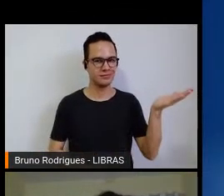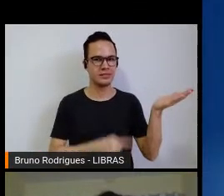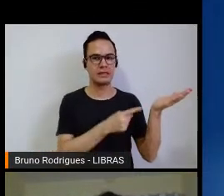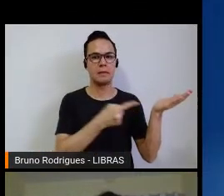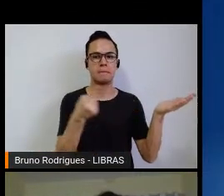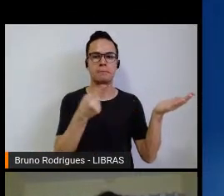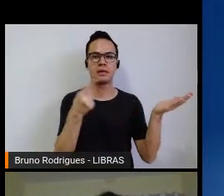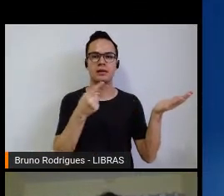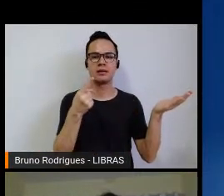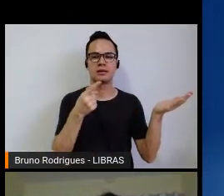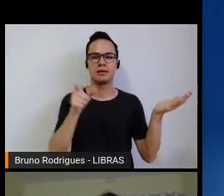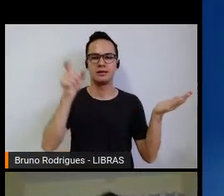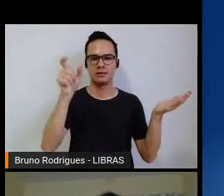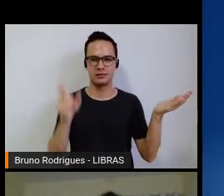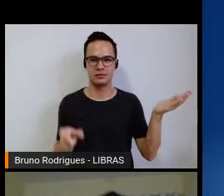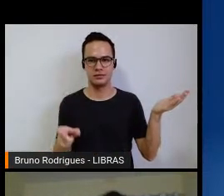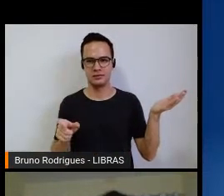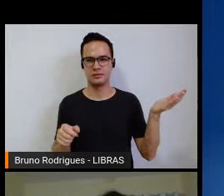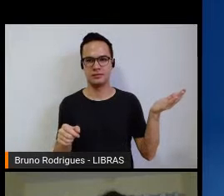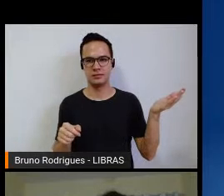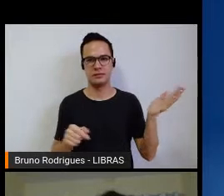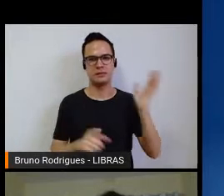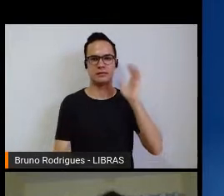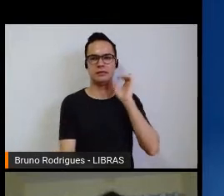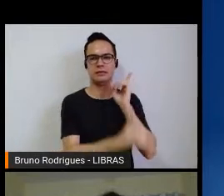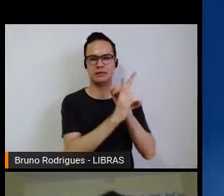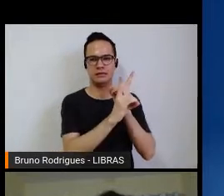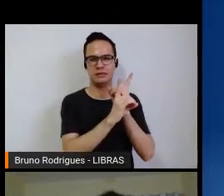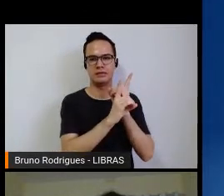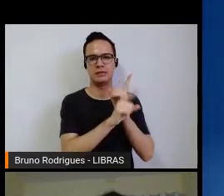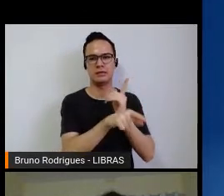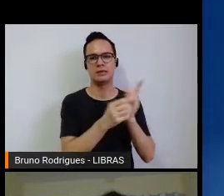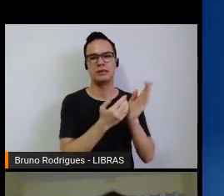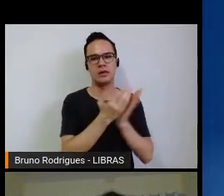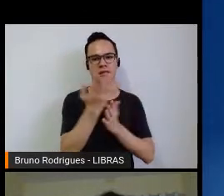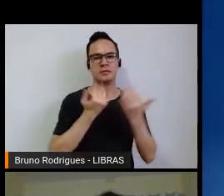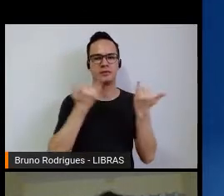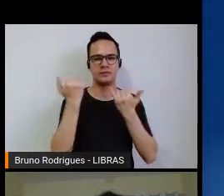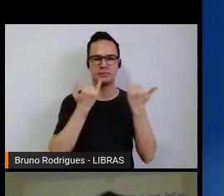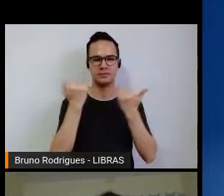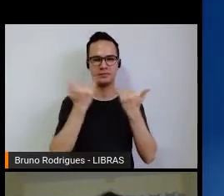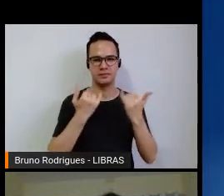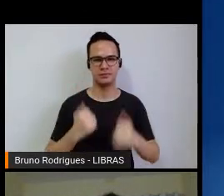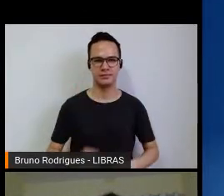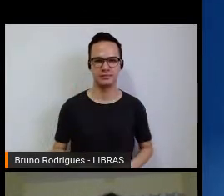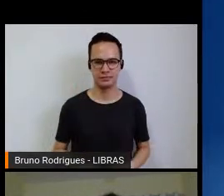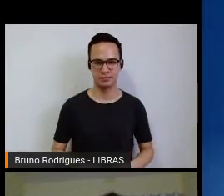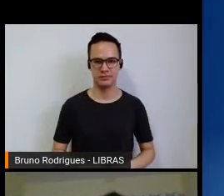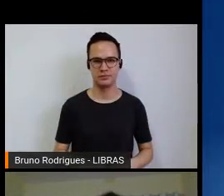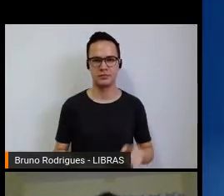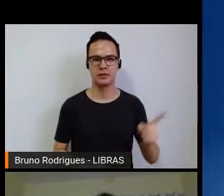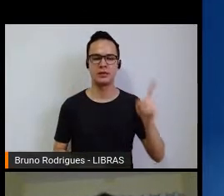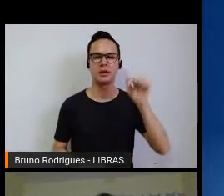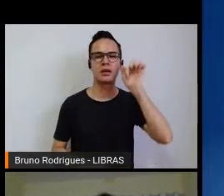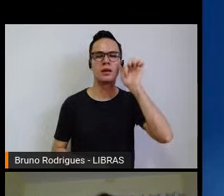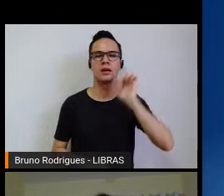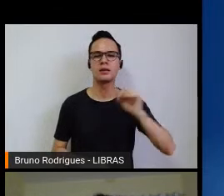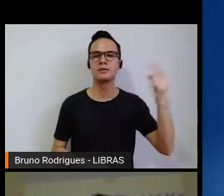foram as primeiras pessoas que eu encontrei e que começaram a me dar informações. Essa primeira